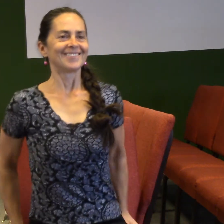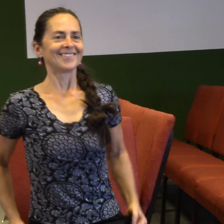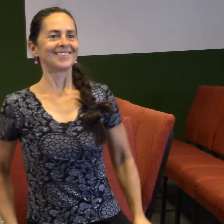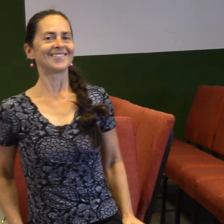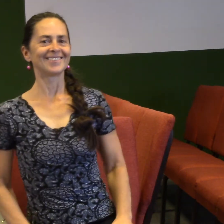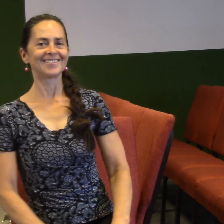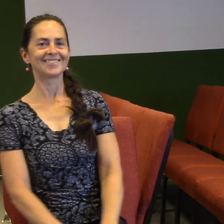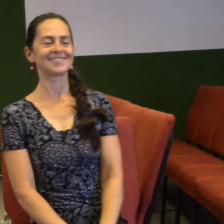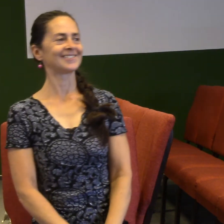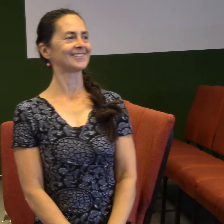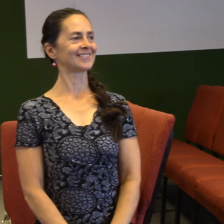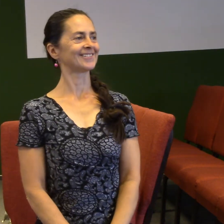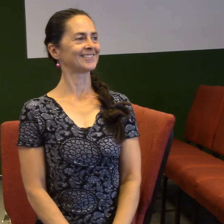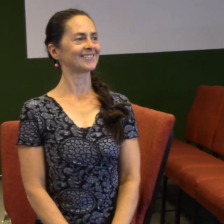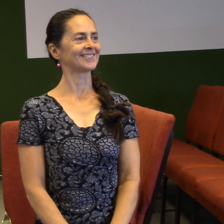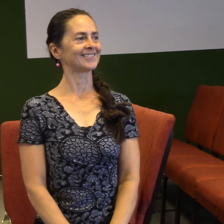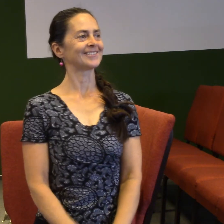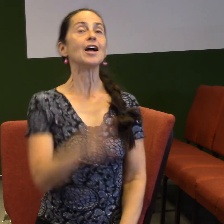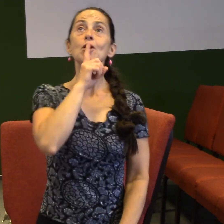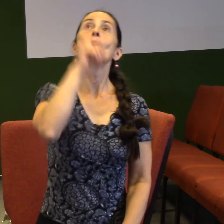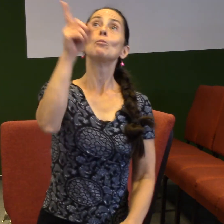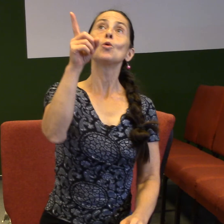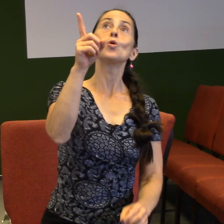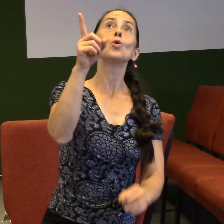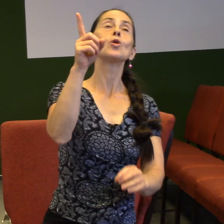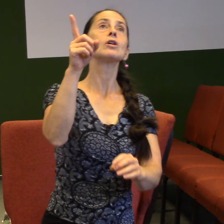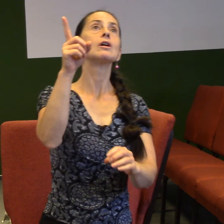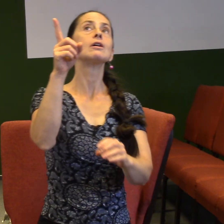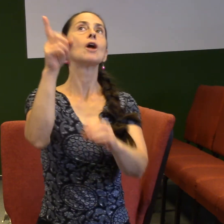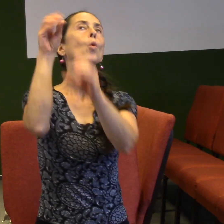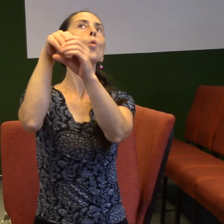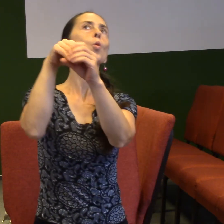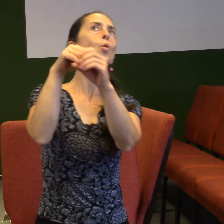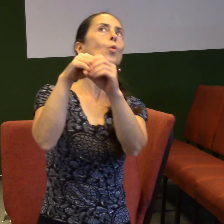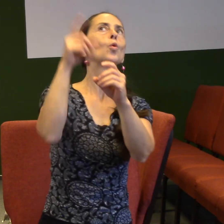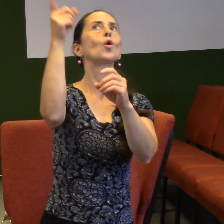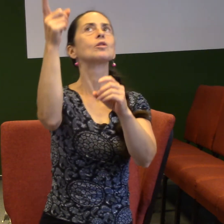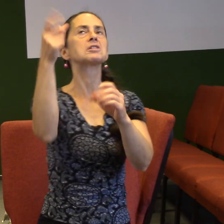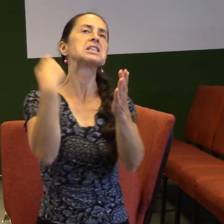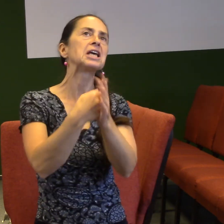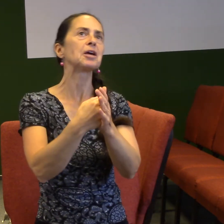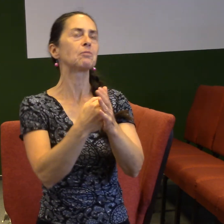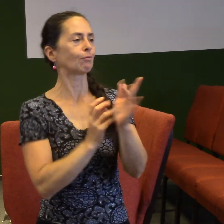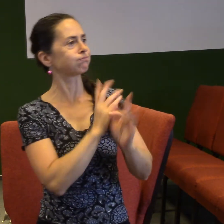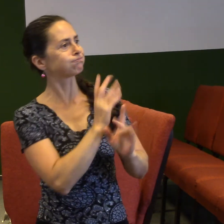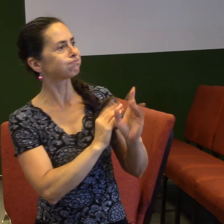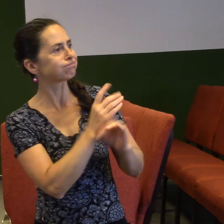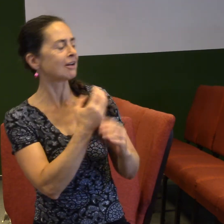o Bůhu je napsané, že Bůh horlivě toužil, nebo touží po nás, po lidech. Když o tom budeme